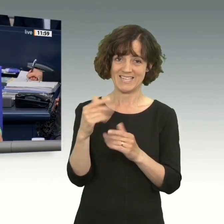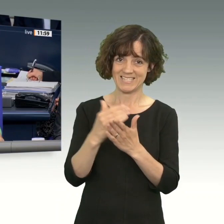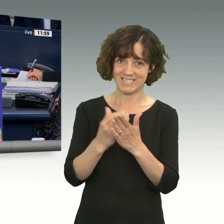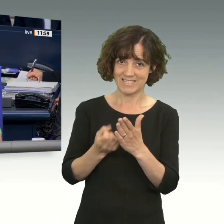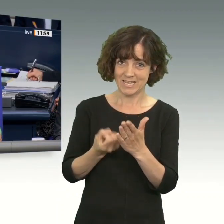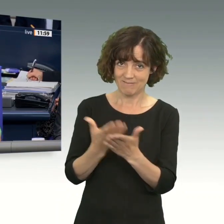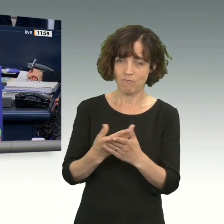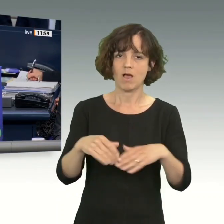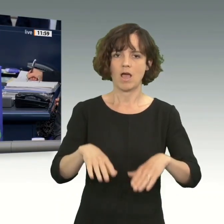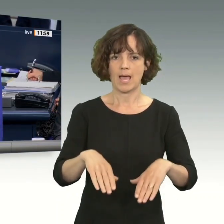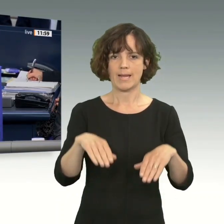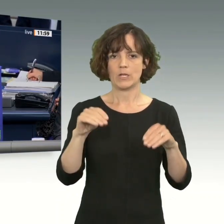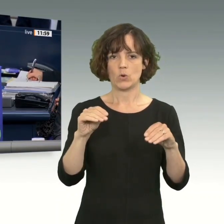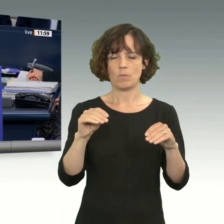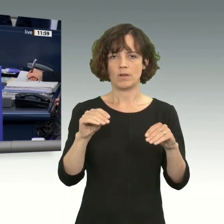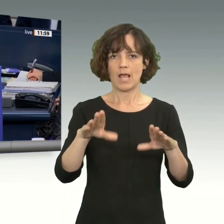Gesetzentwurf angenommen.